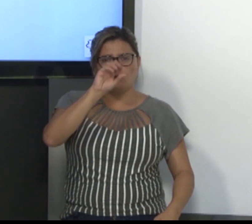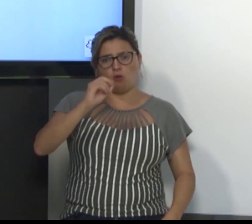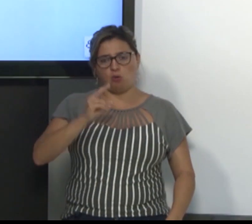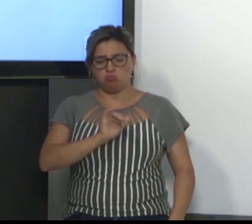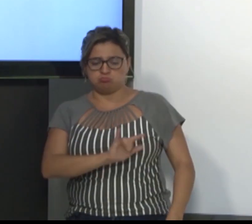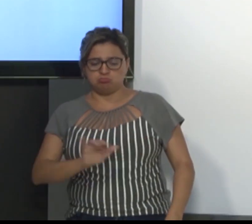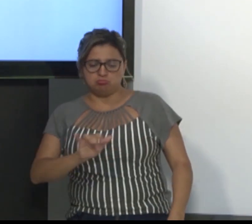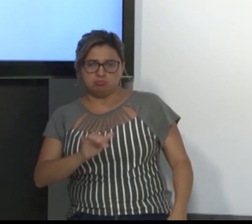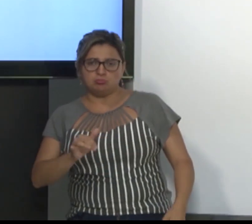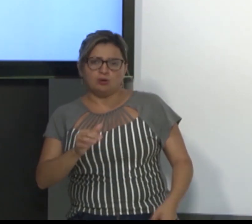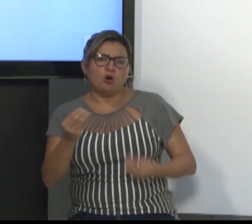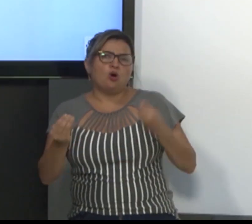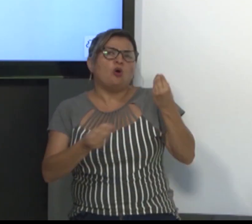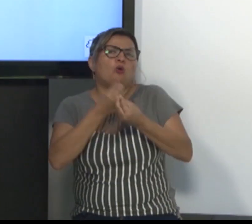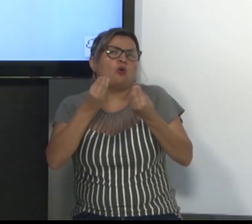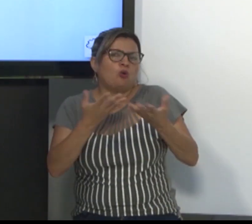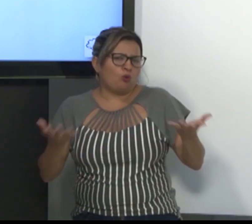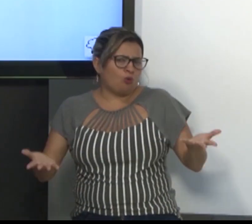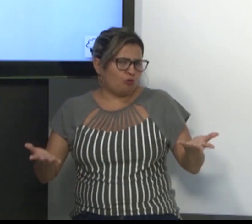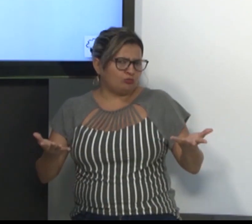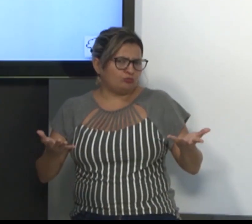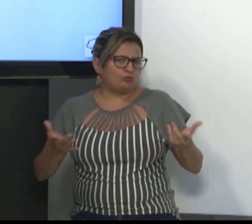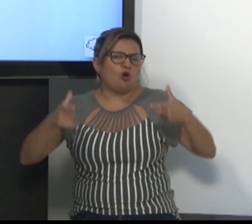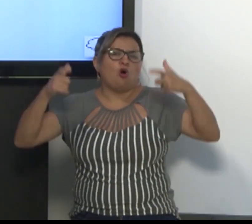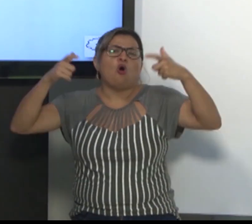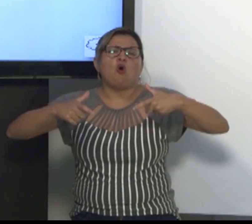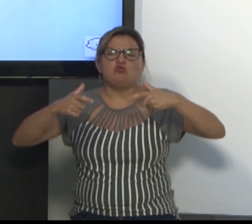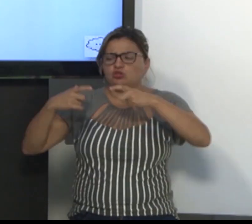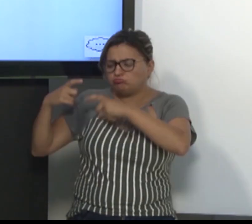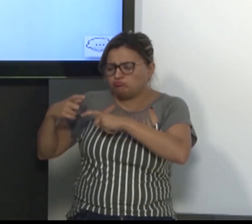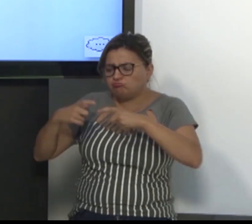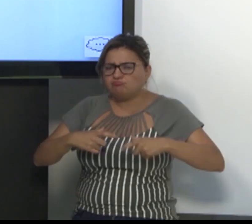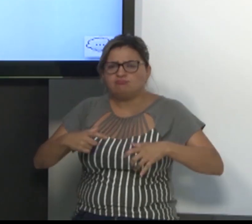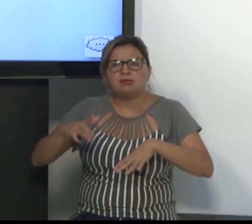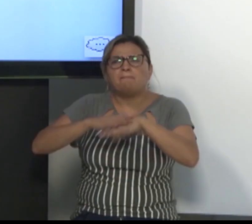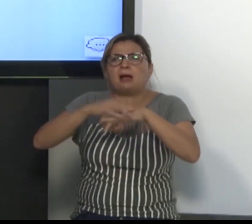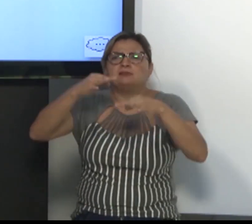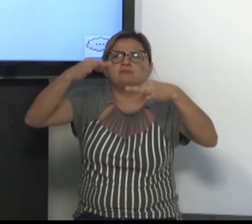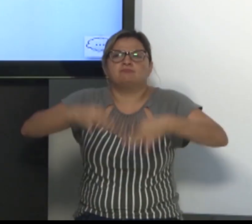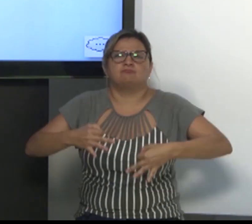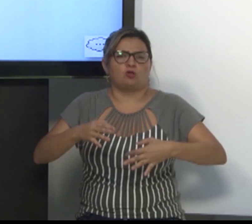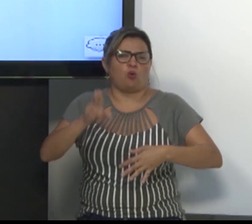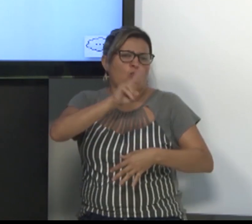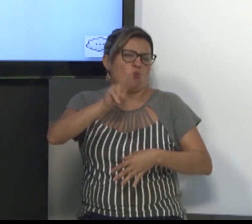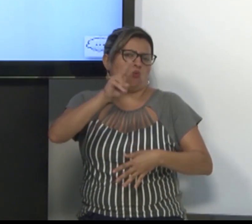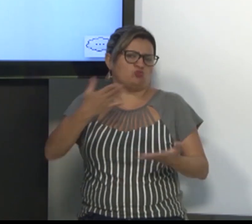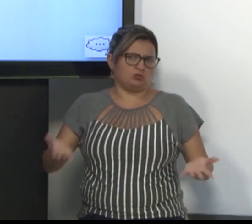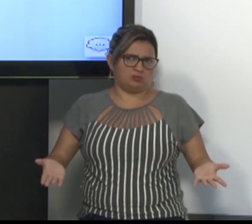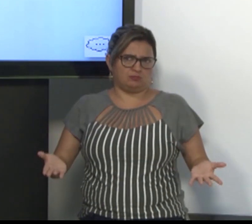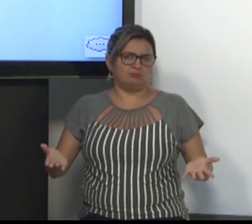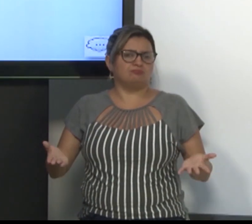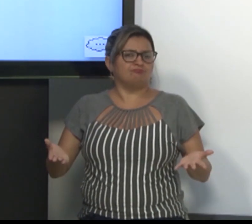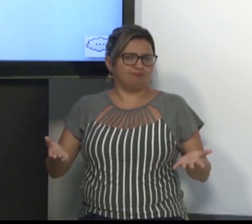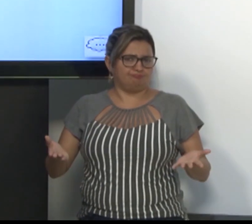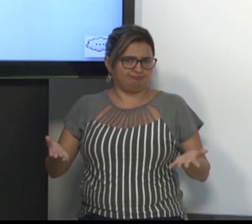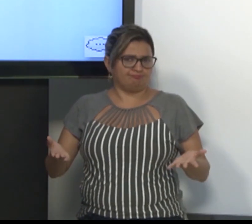onde eu consigo realizar minha sinalização? Qual o espaço neutro? Qual o mais